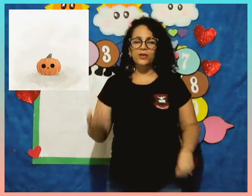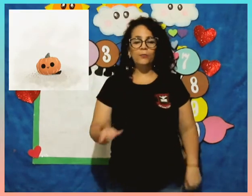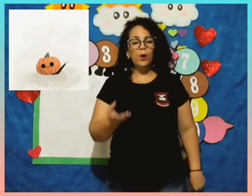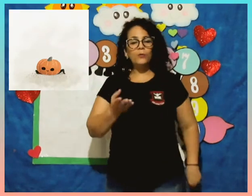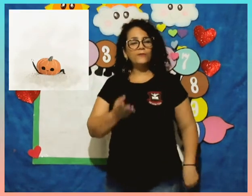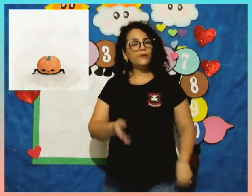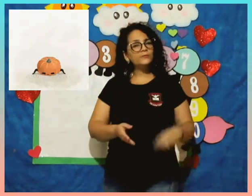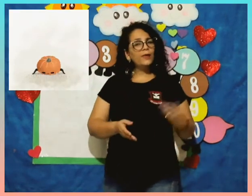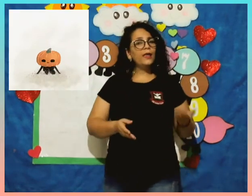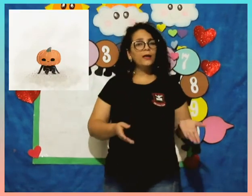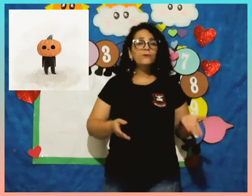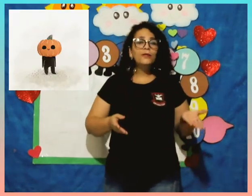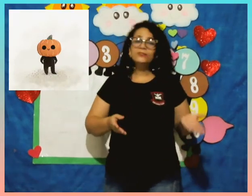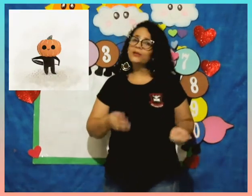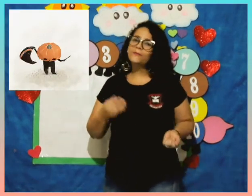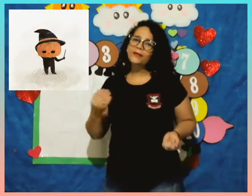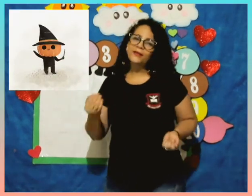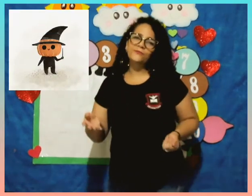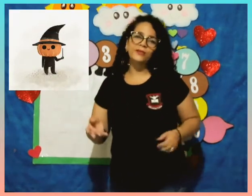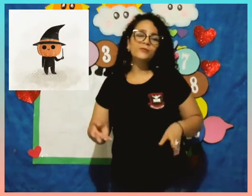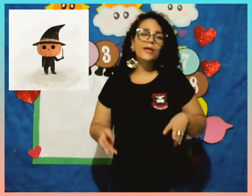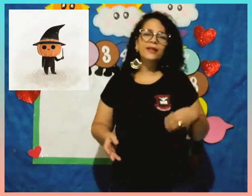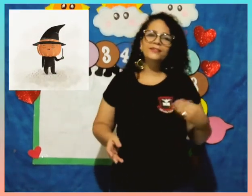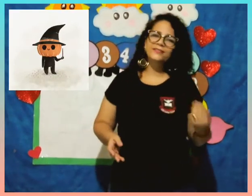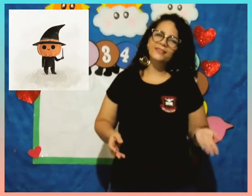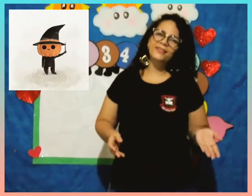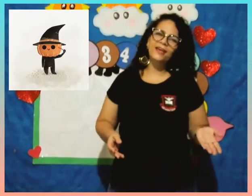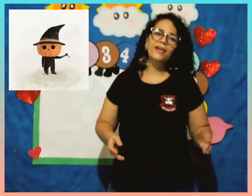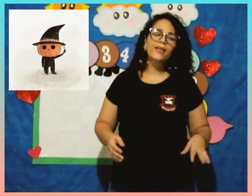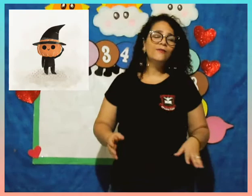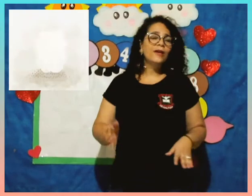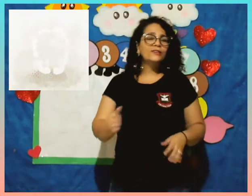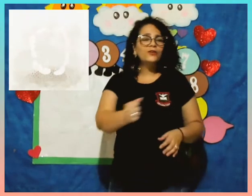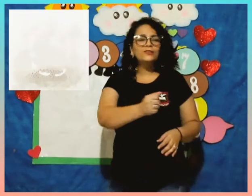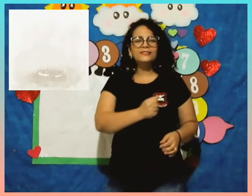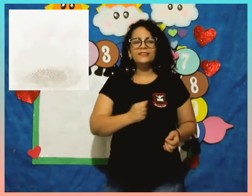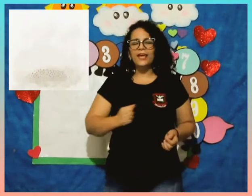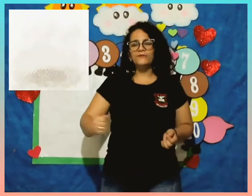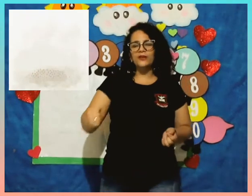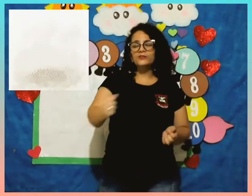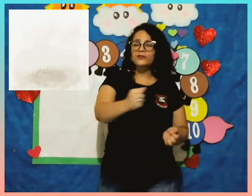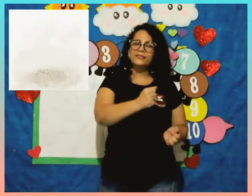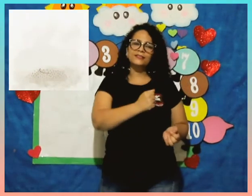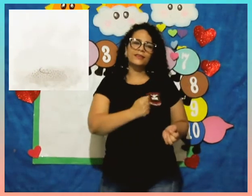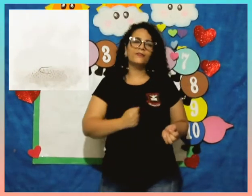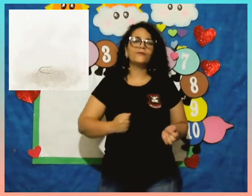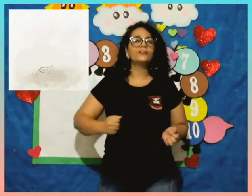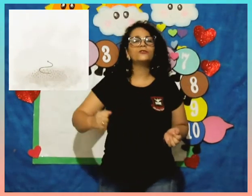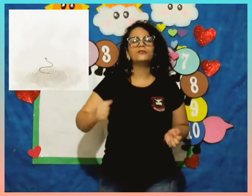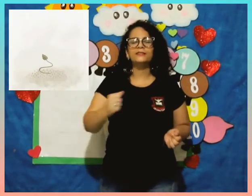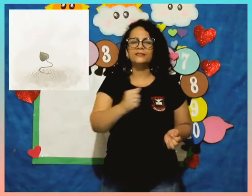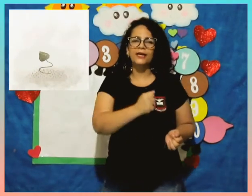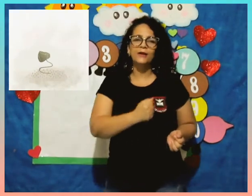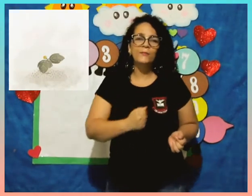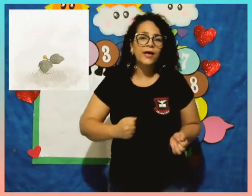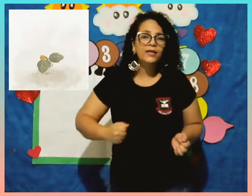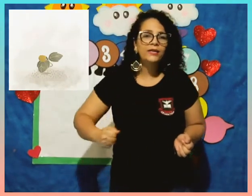abóbora faz melão, de melão faz melancia Faz doce sinhá, faz doce sinhá, faz doce sinhá Maria